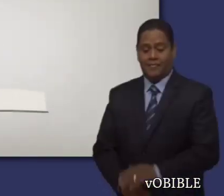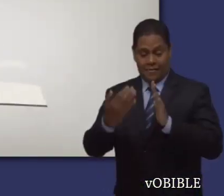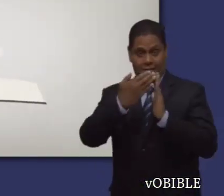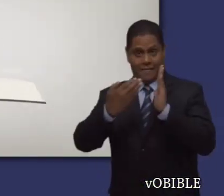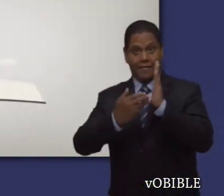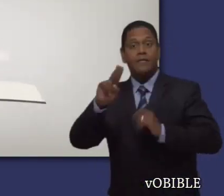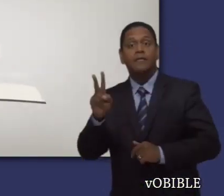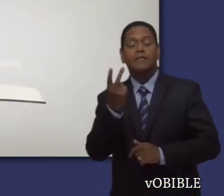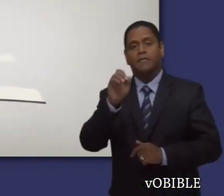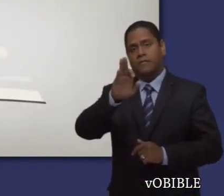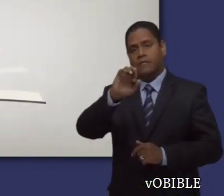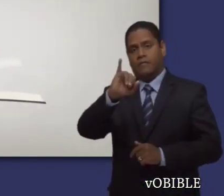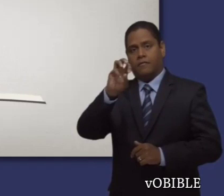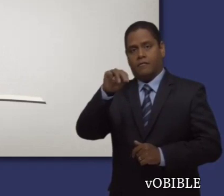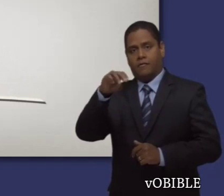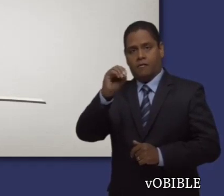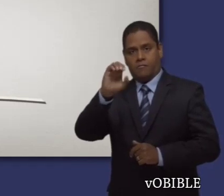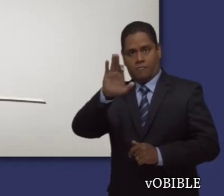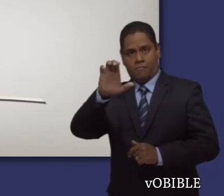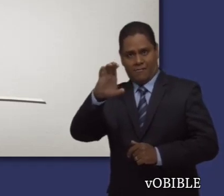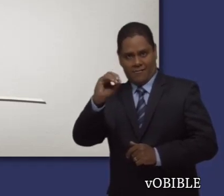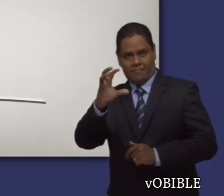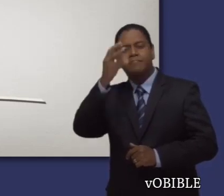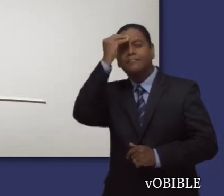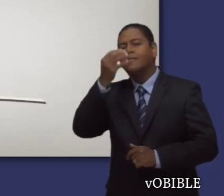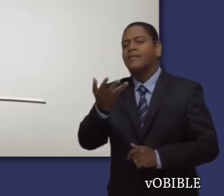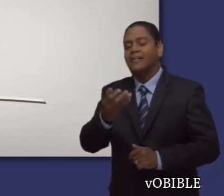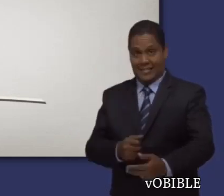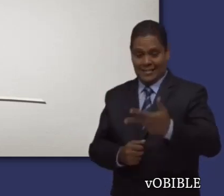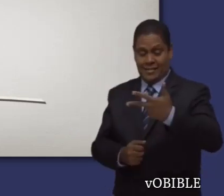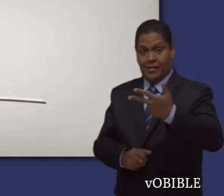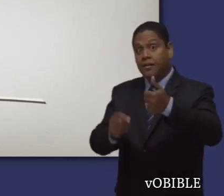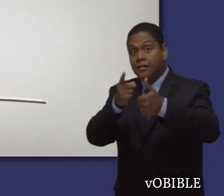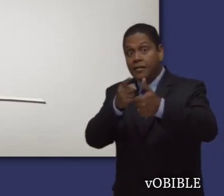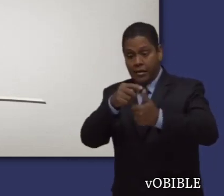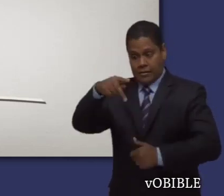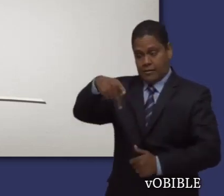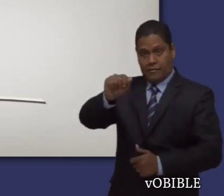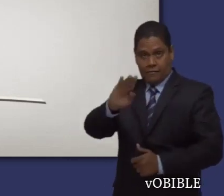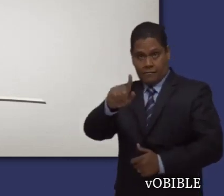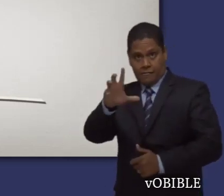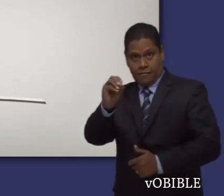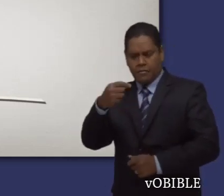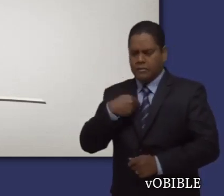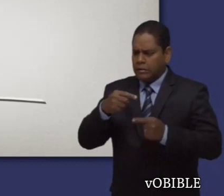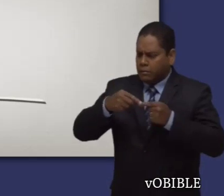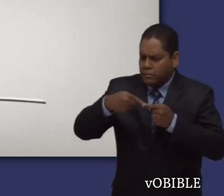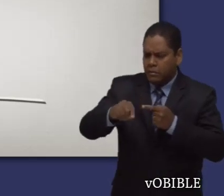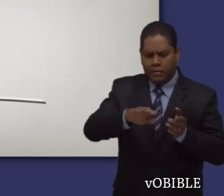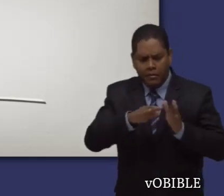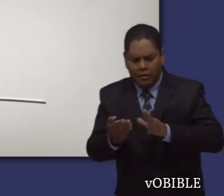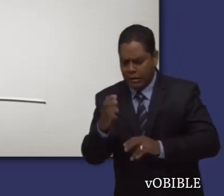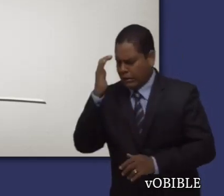Cuando lea segunda a Timoteo, fíjese en que aunque Pablo estaba a punto de morir, seguía preocupado por los